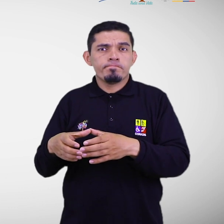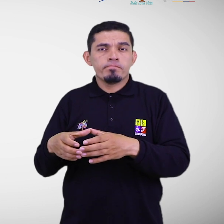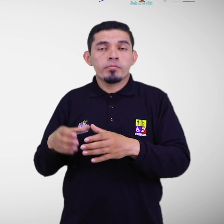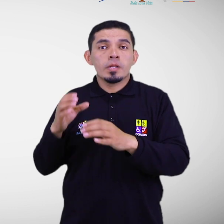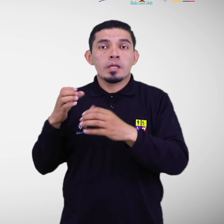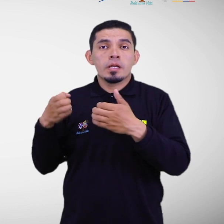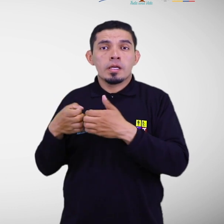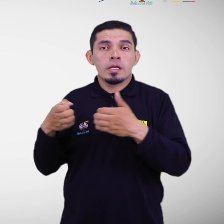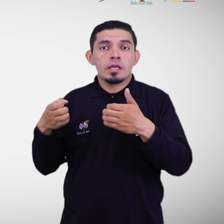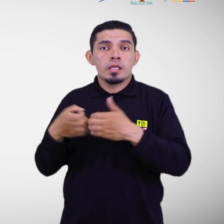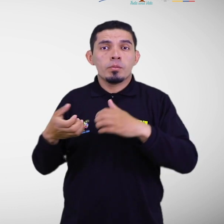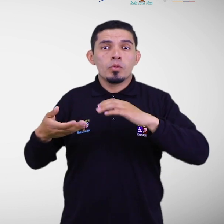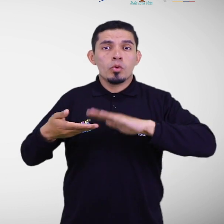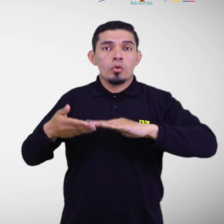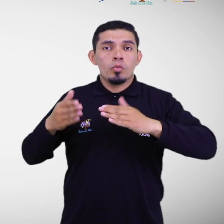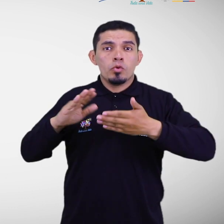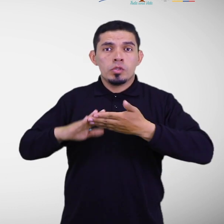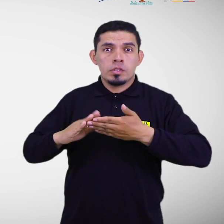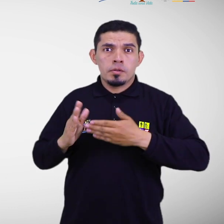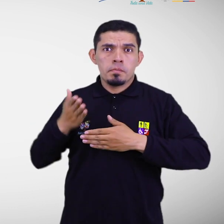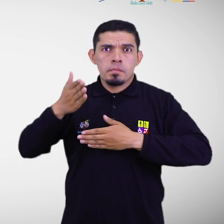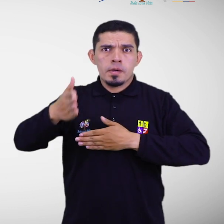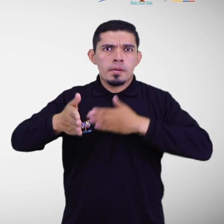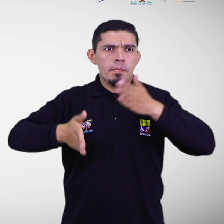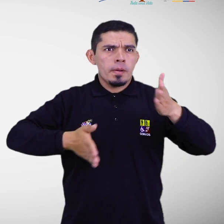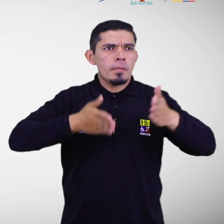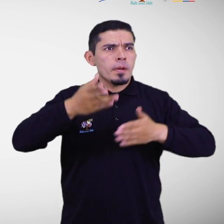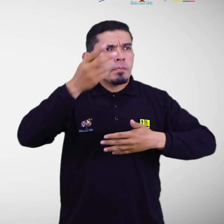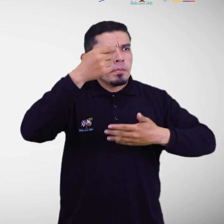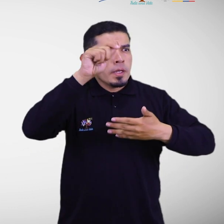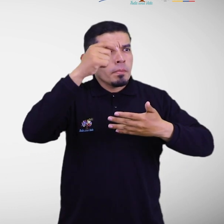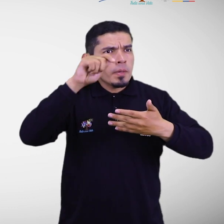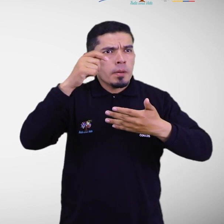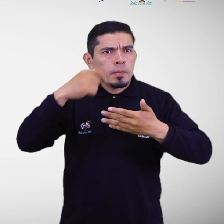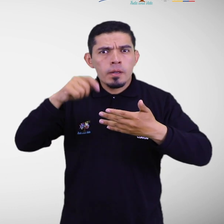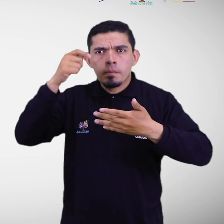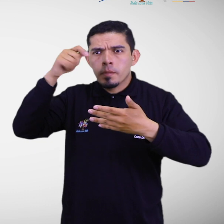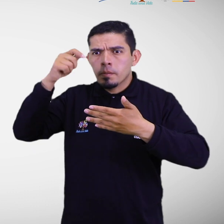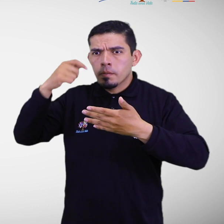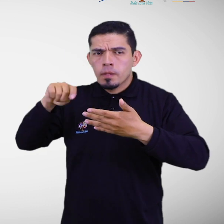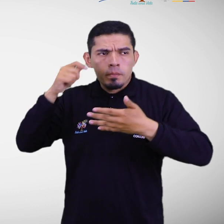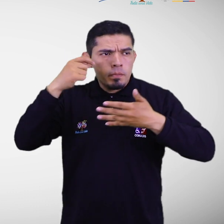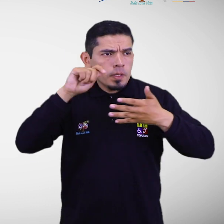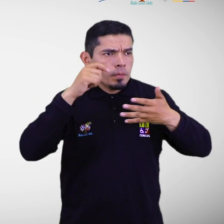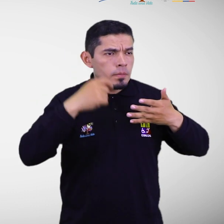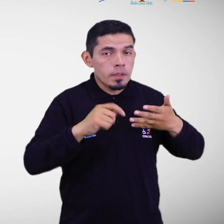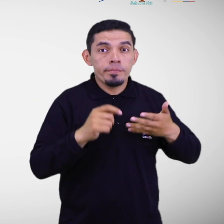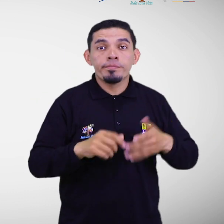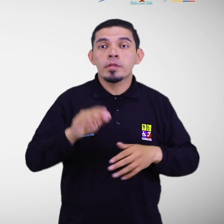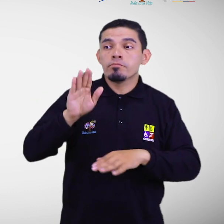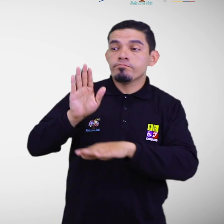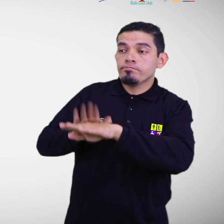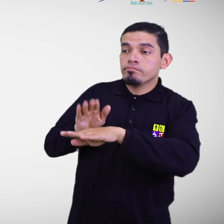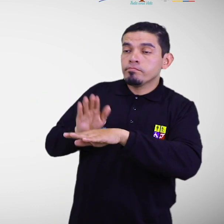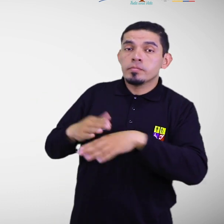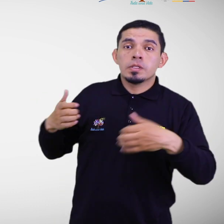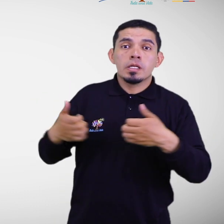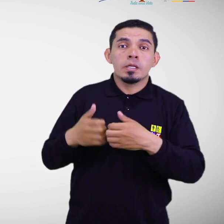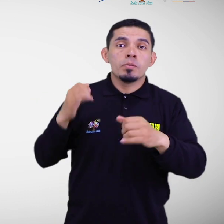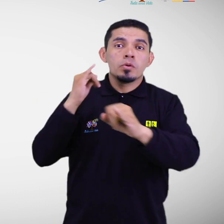de equipos comunitarios de evaluación inicial de necesidades. Conformar y coordinar la intervención de equipos